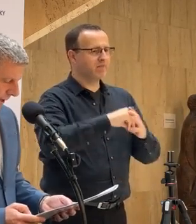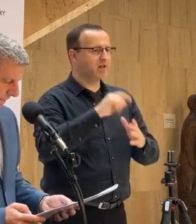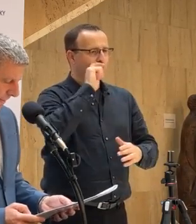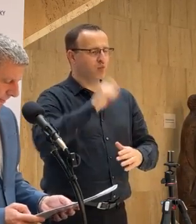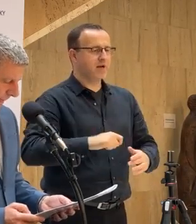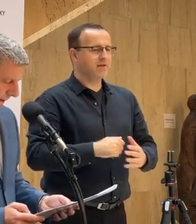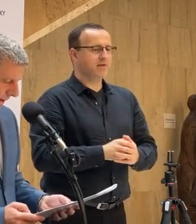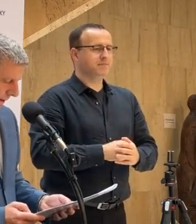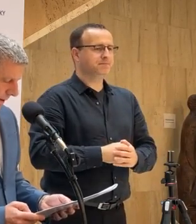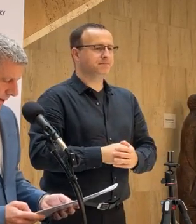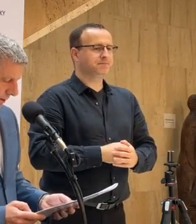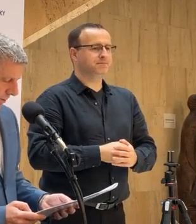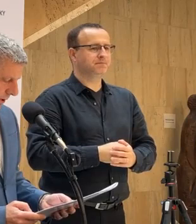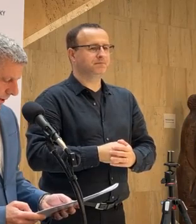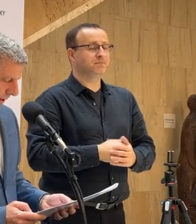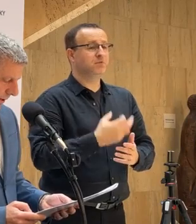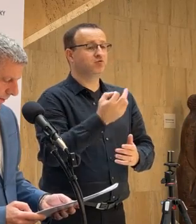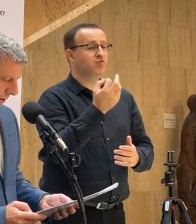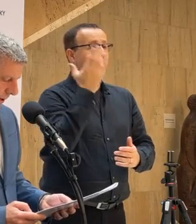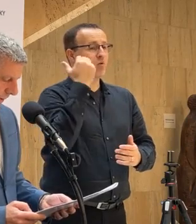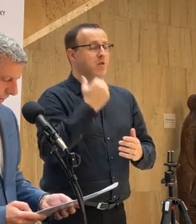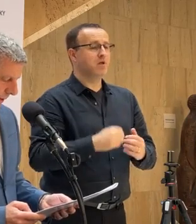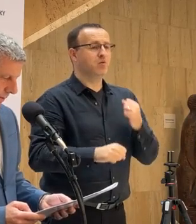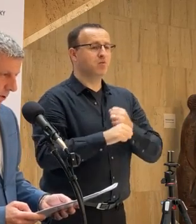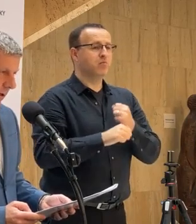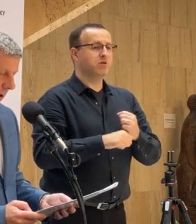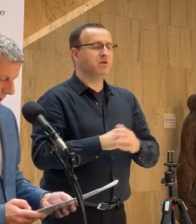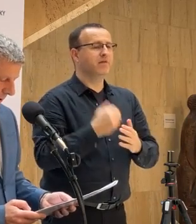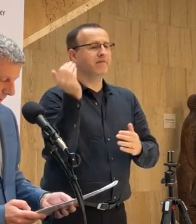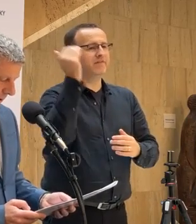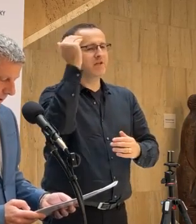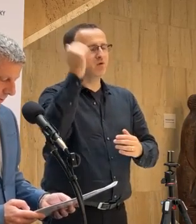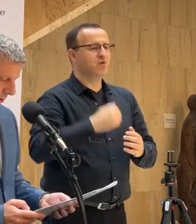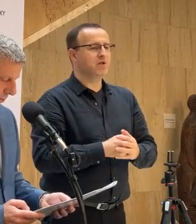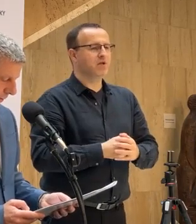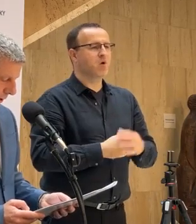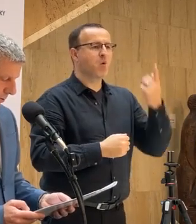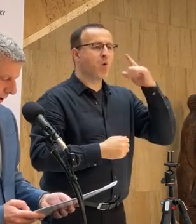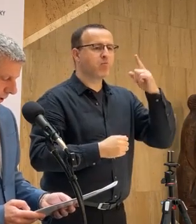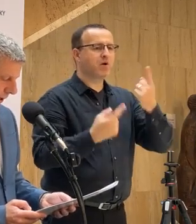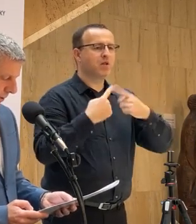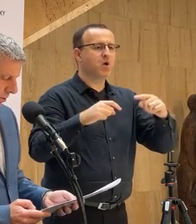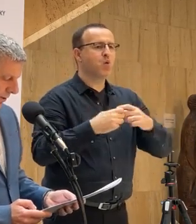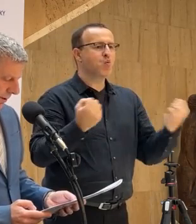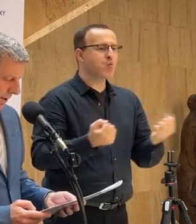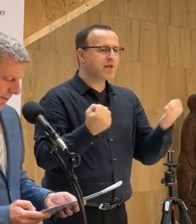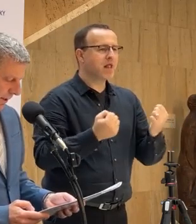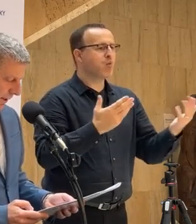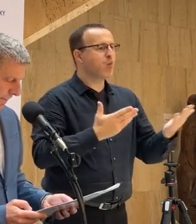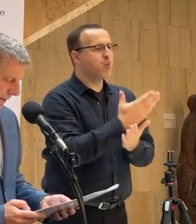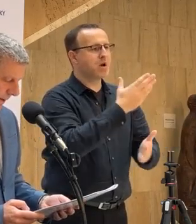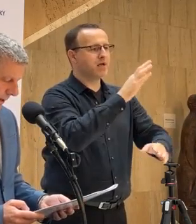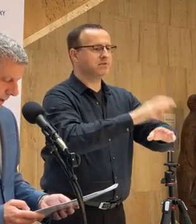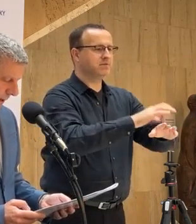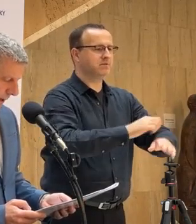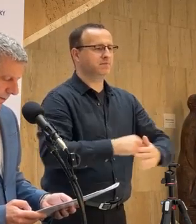Ukrajiny, čo boli vykonané výkony v odborných útvároch urgentnej alebo úrazovej medicíny.